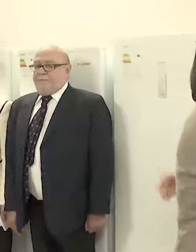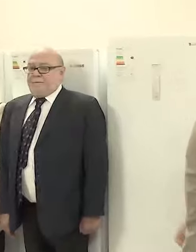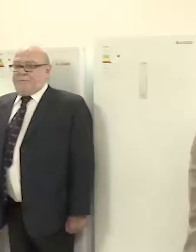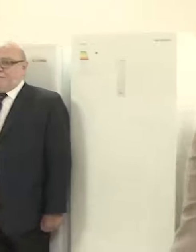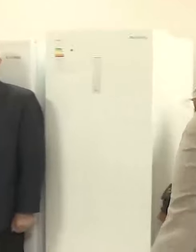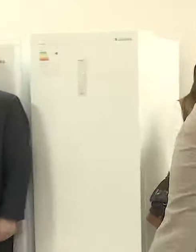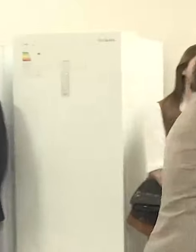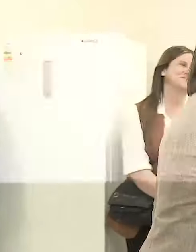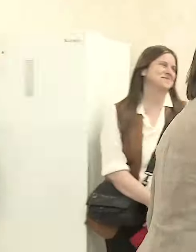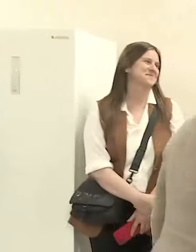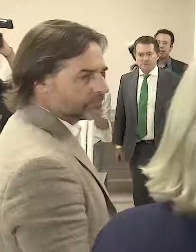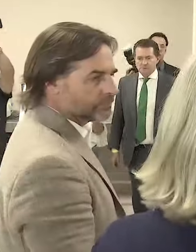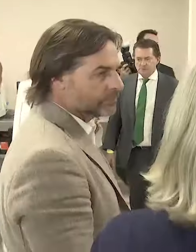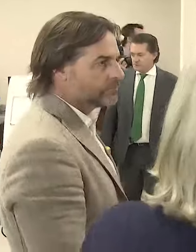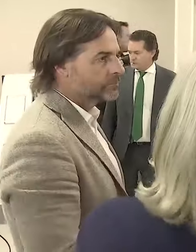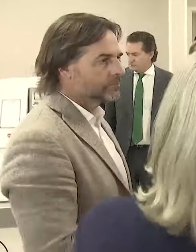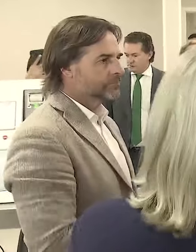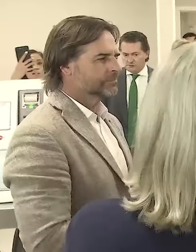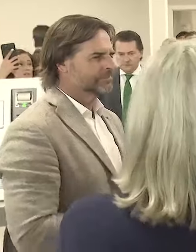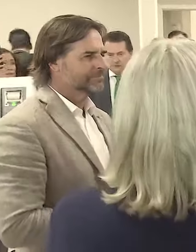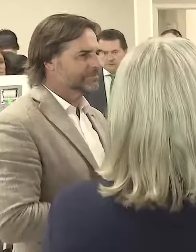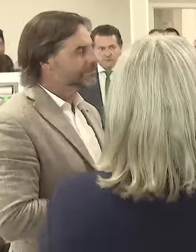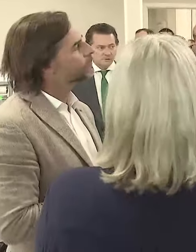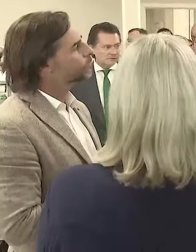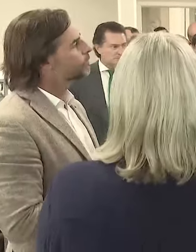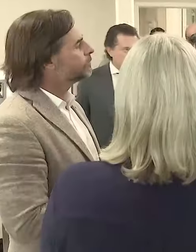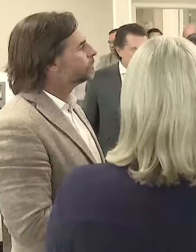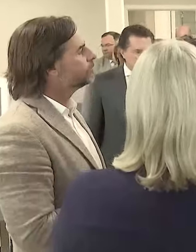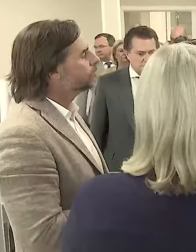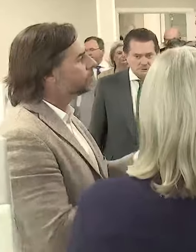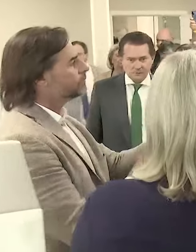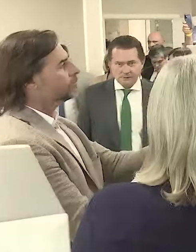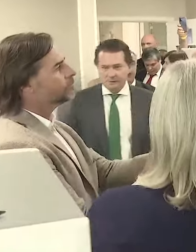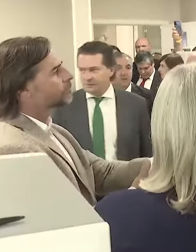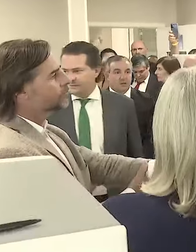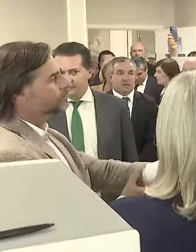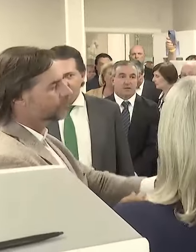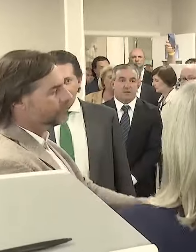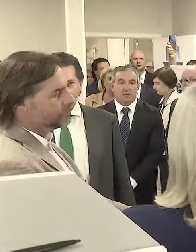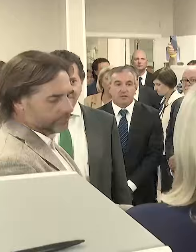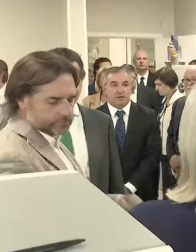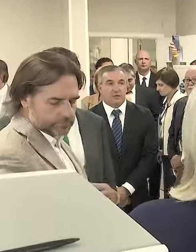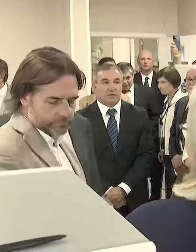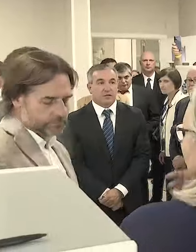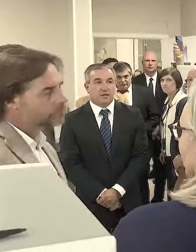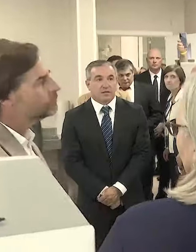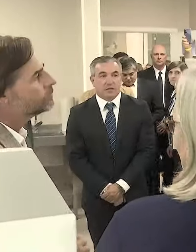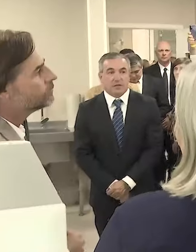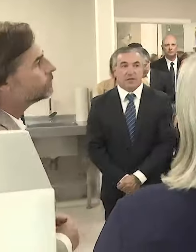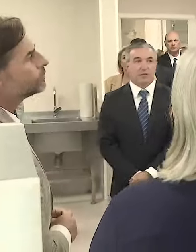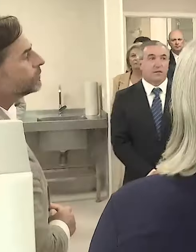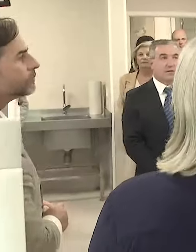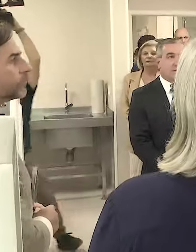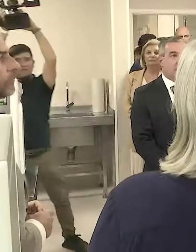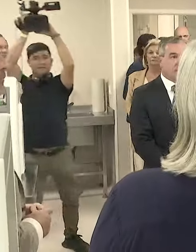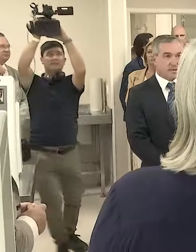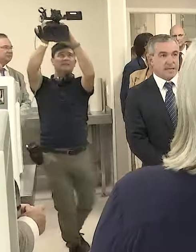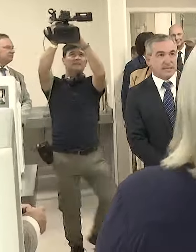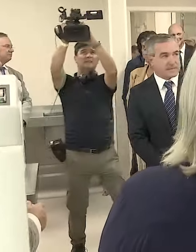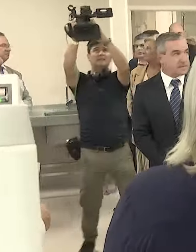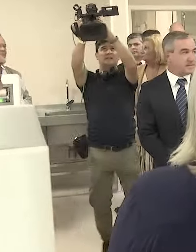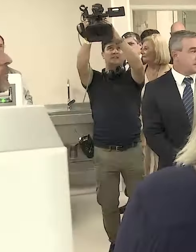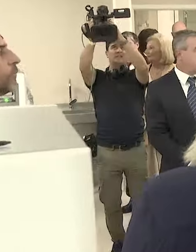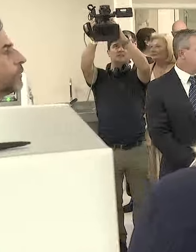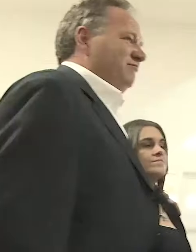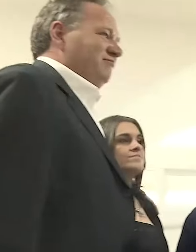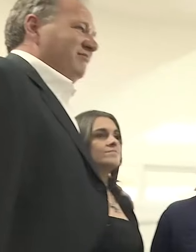gobernantes, tienen la obligación de brindarla y de brindarla en buenas condiciones. También